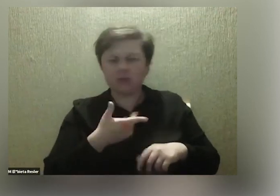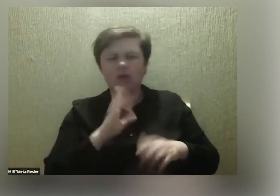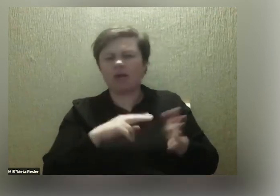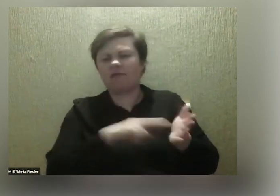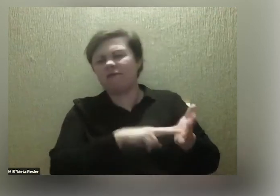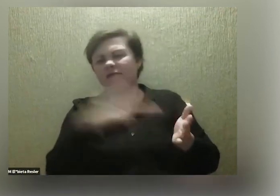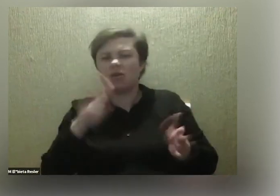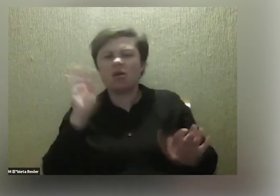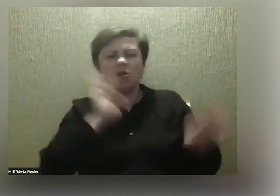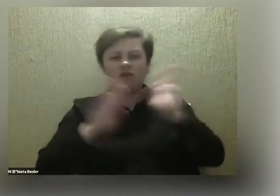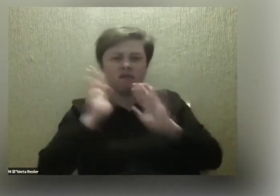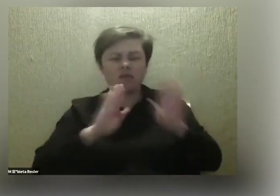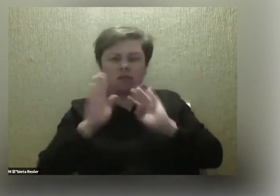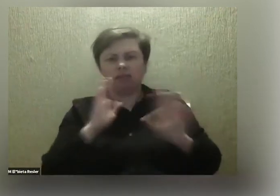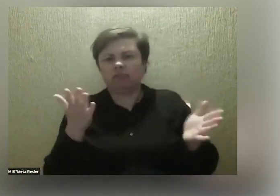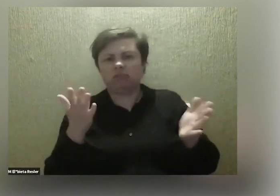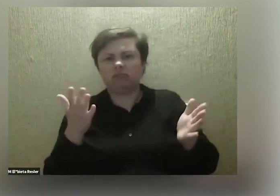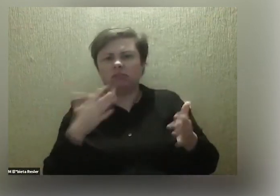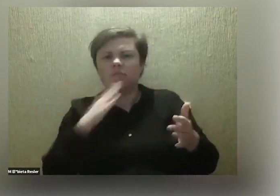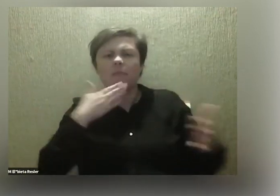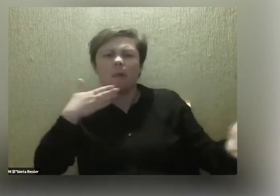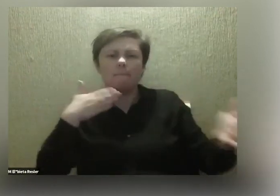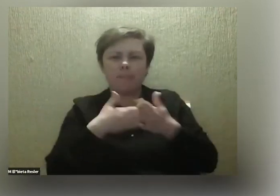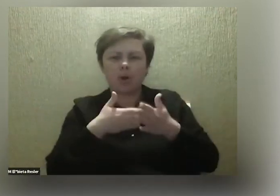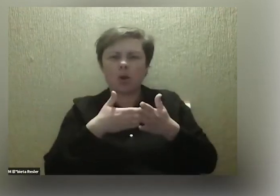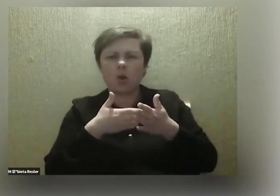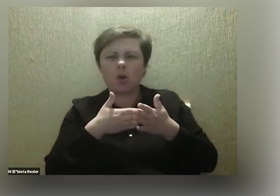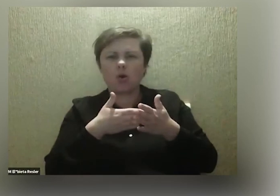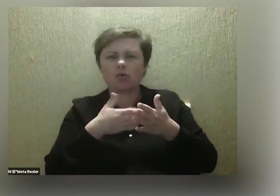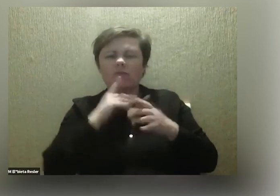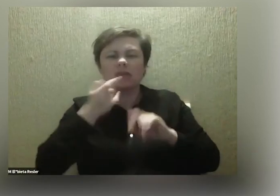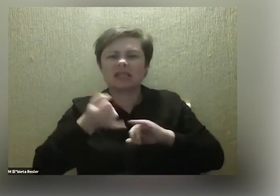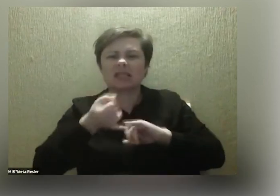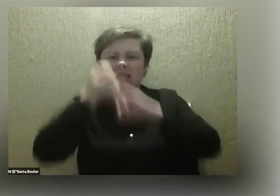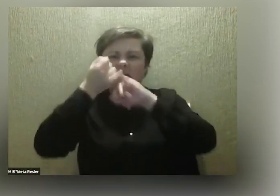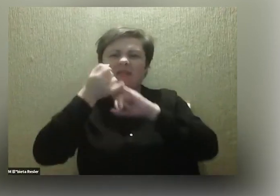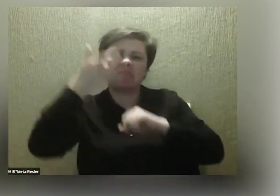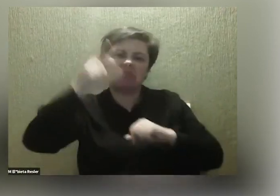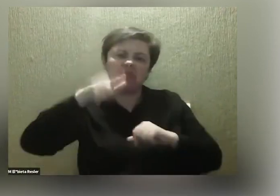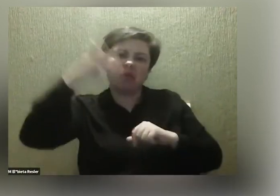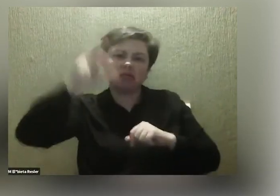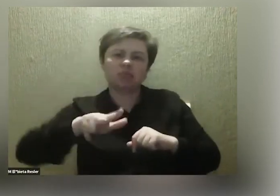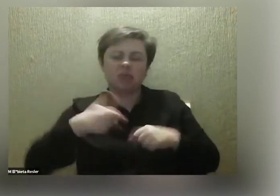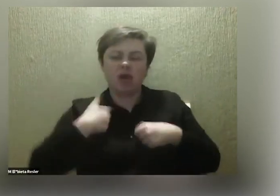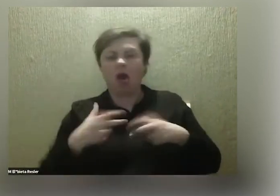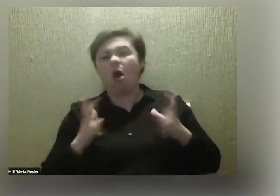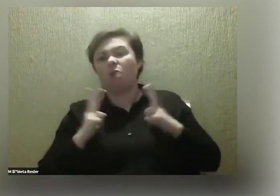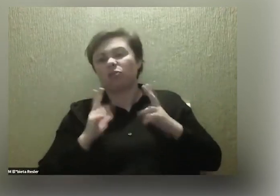Facebooka, bo blokuję sobie konto po prostu, zawieszam na dwa, trzy miesiące i odpoczywam.